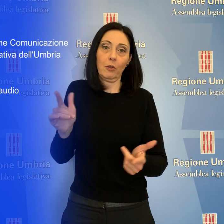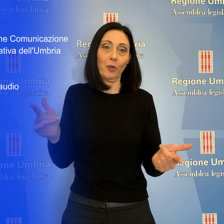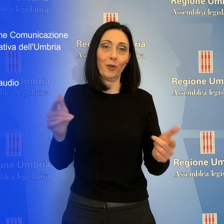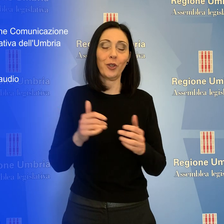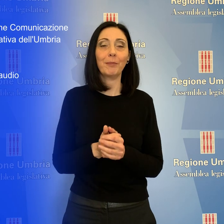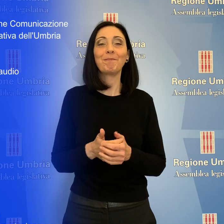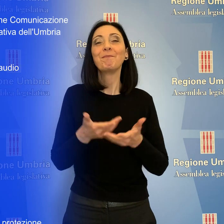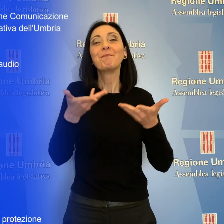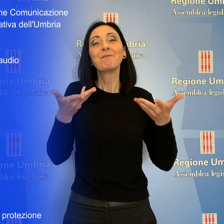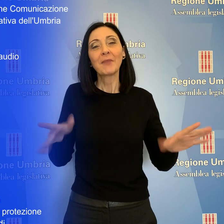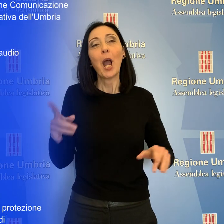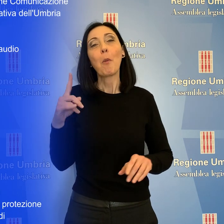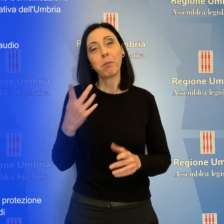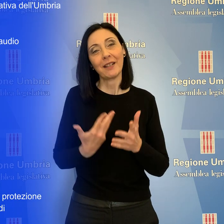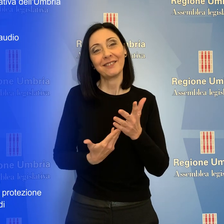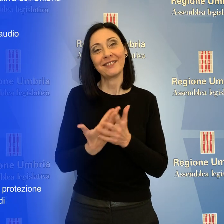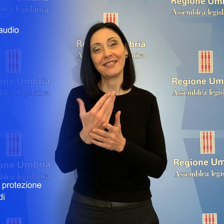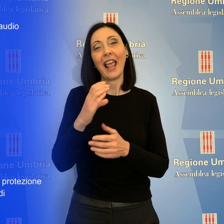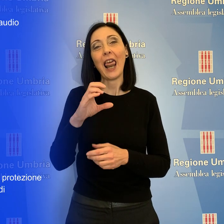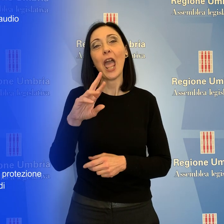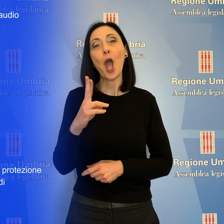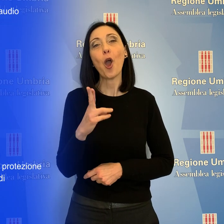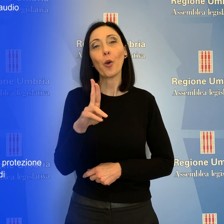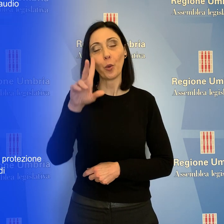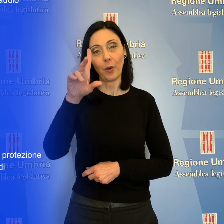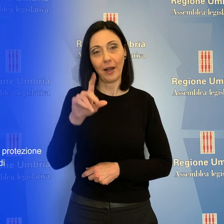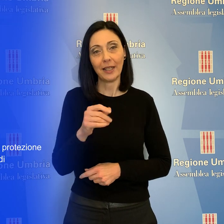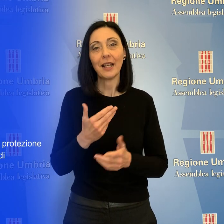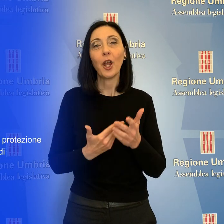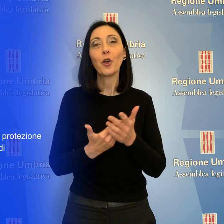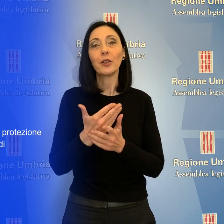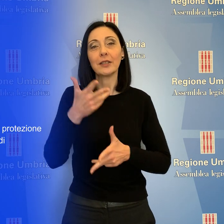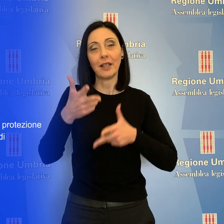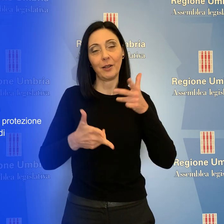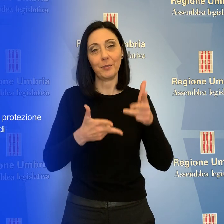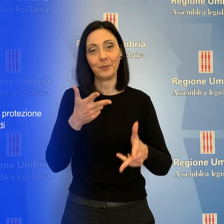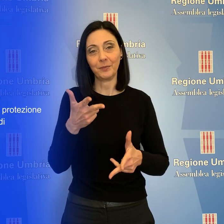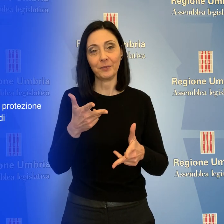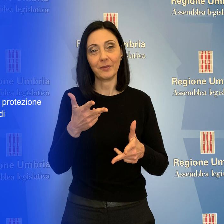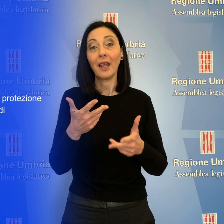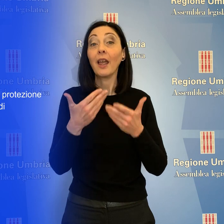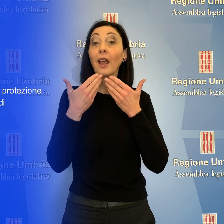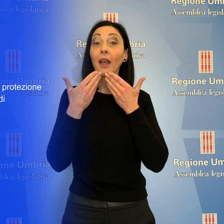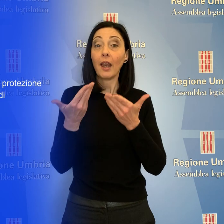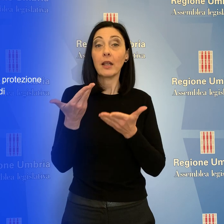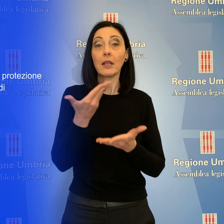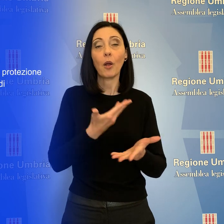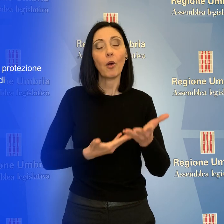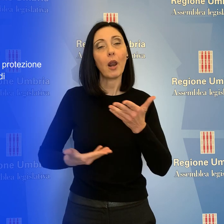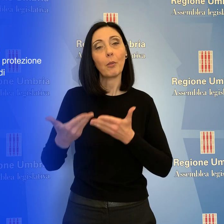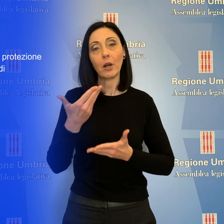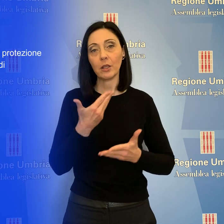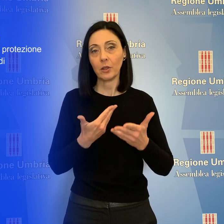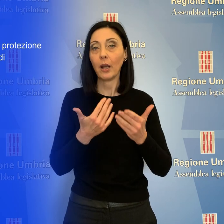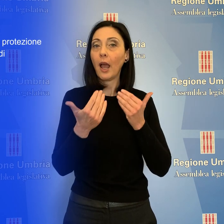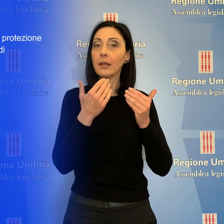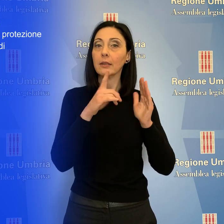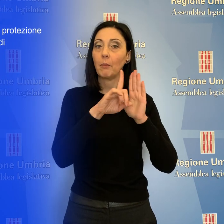'invaso. È tutto per questa edizione di Telecrullis il notiziario nella lingua dei segni, frutto della collaborazione tra l